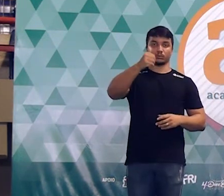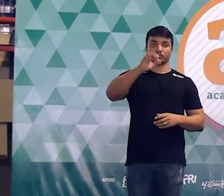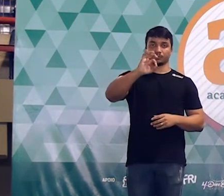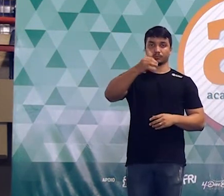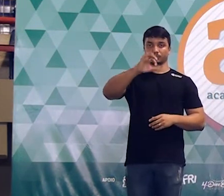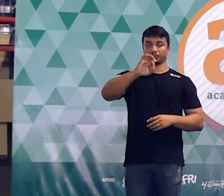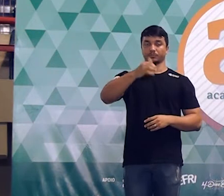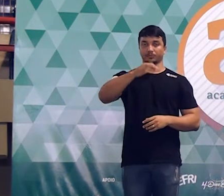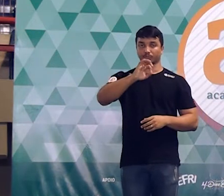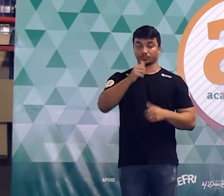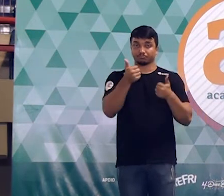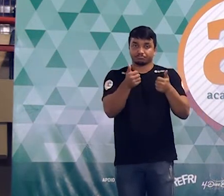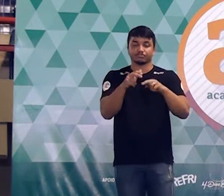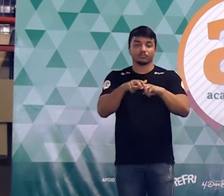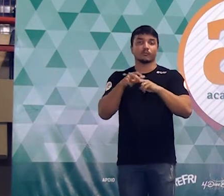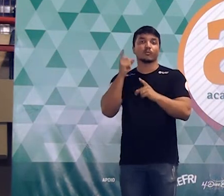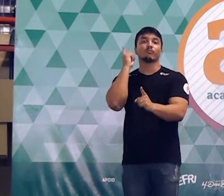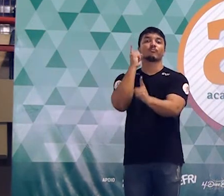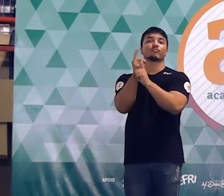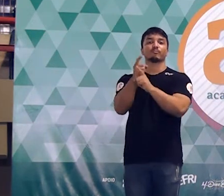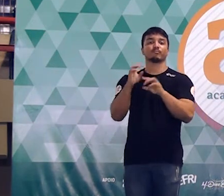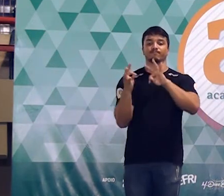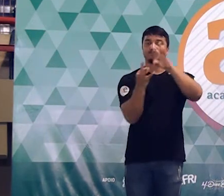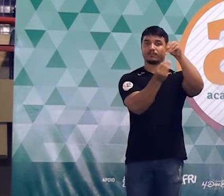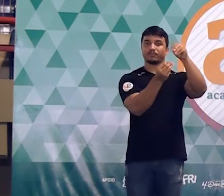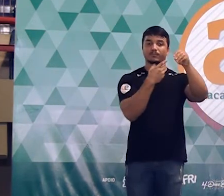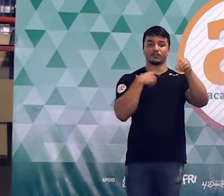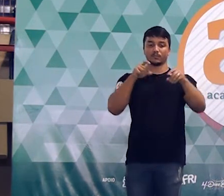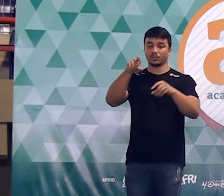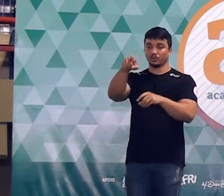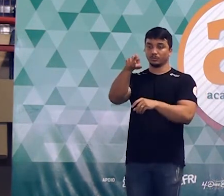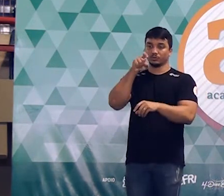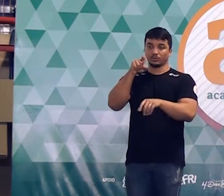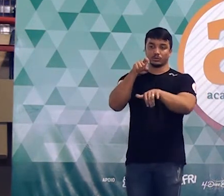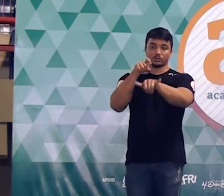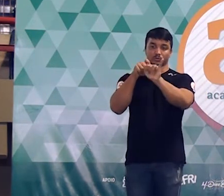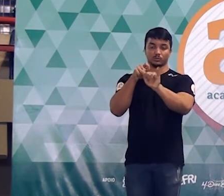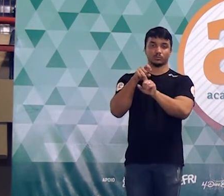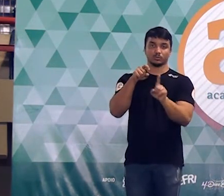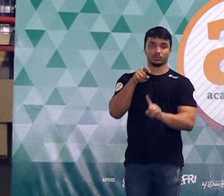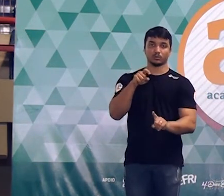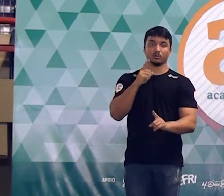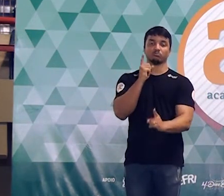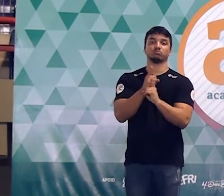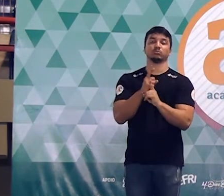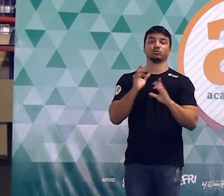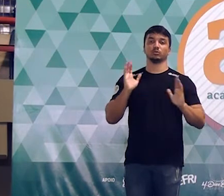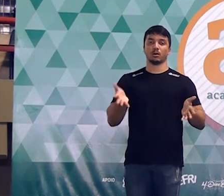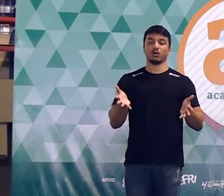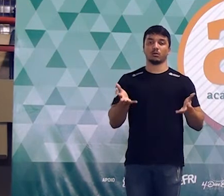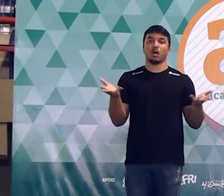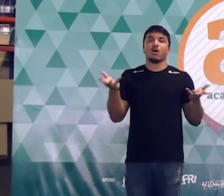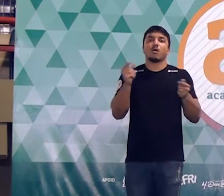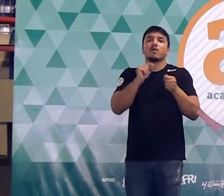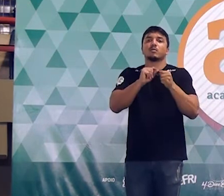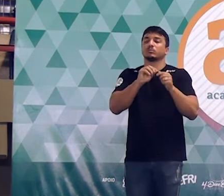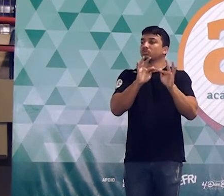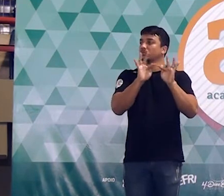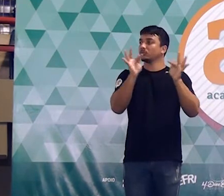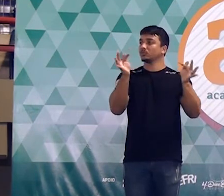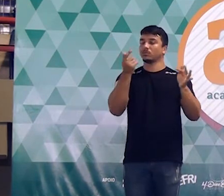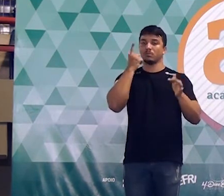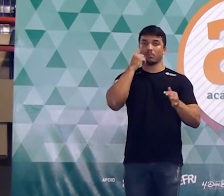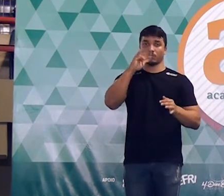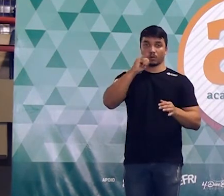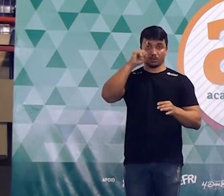ser 10 então a gente acabou de determinar o valor do x o valor do y e o valor do z o é eu vou fazer agora? daqui